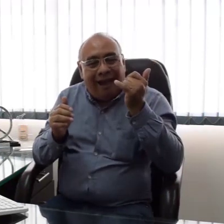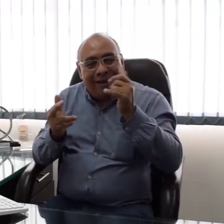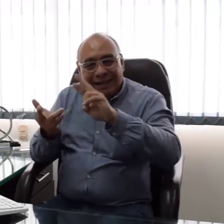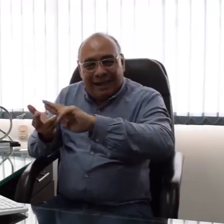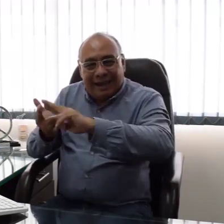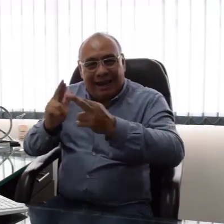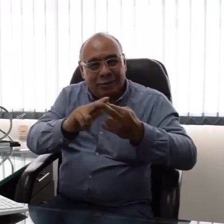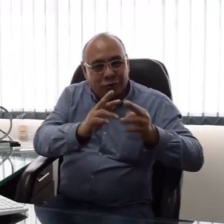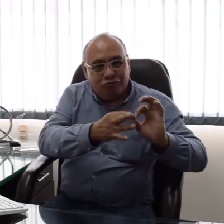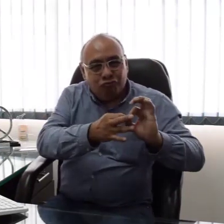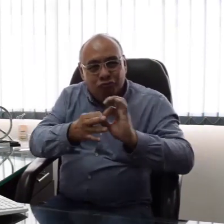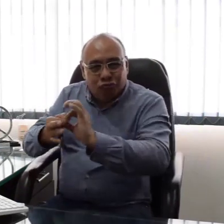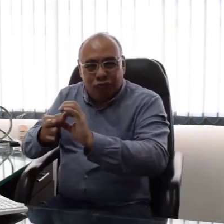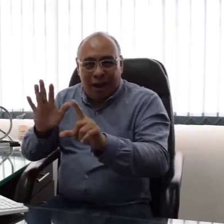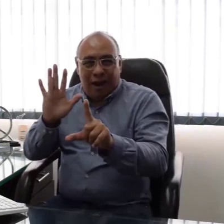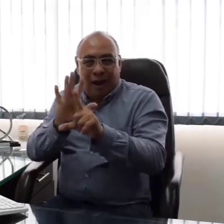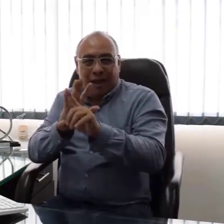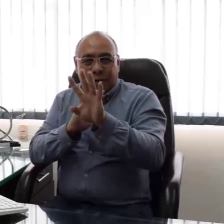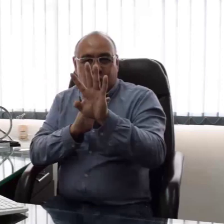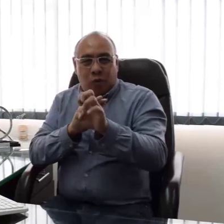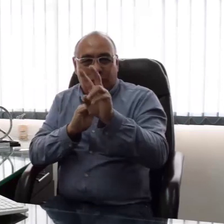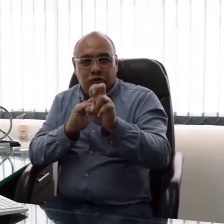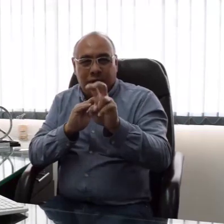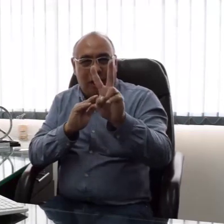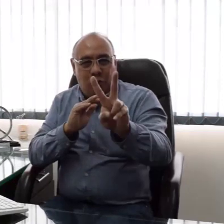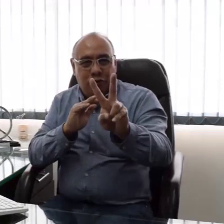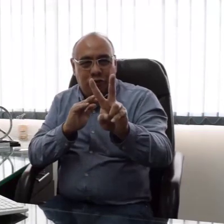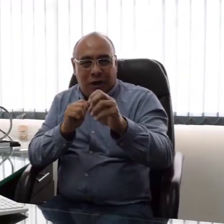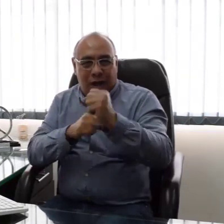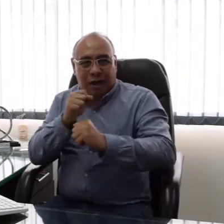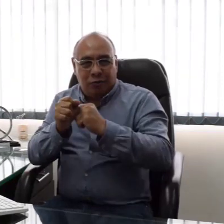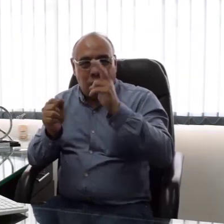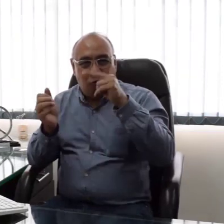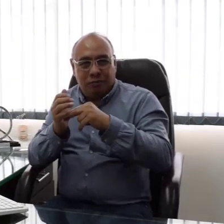Para ello, citaremos la Ley 982 del 2005. Veamos.